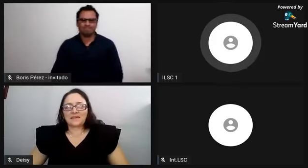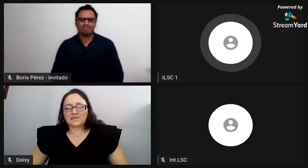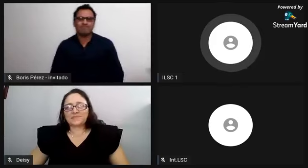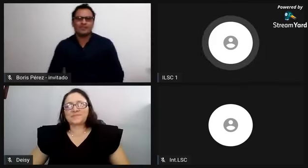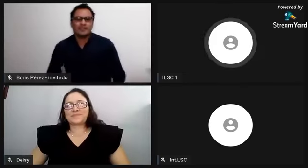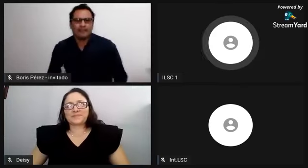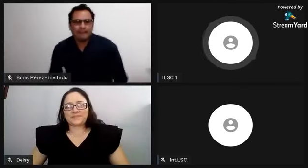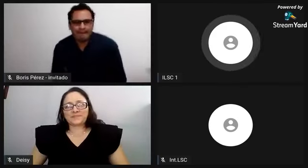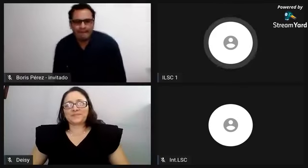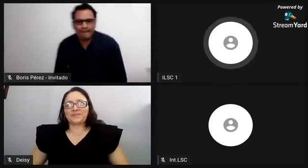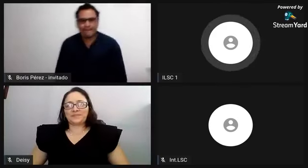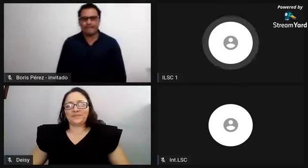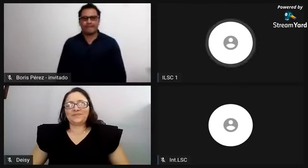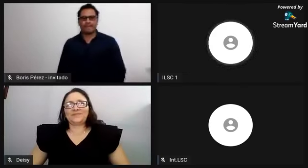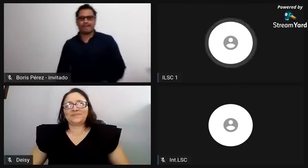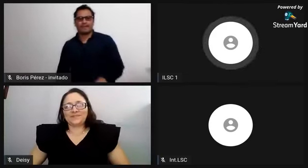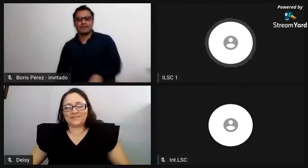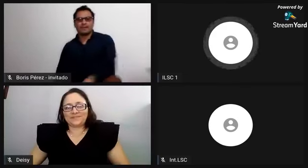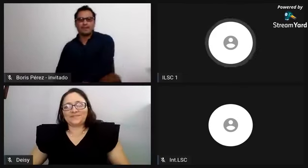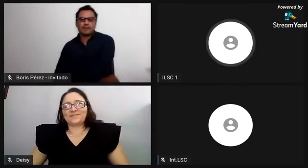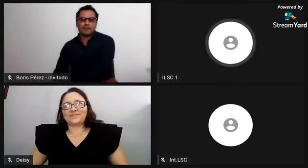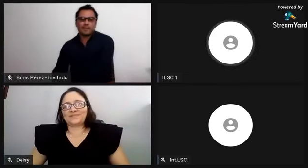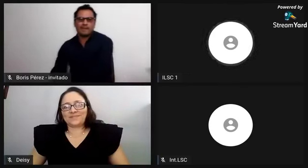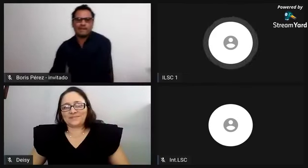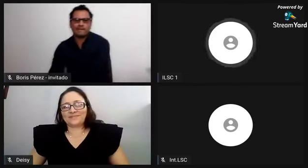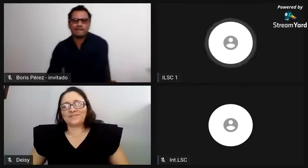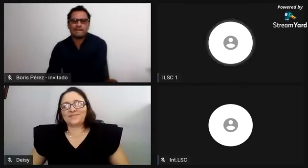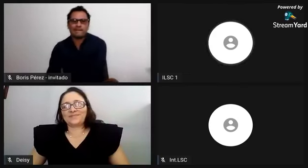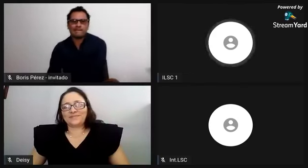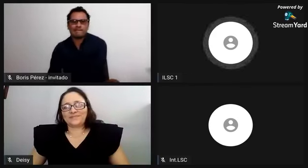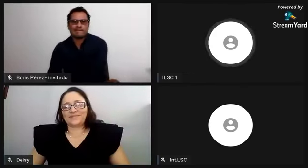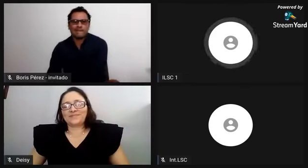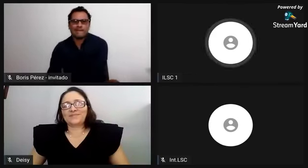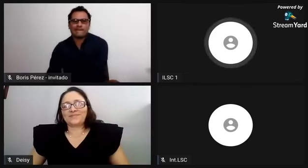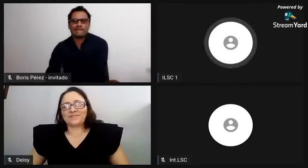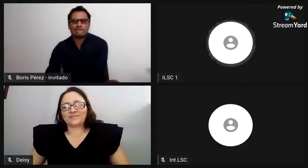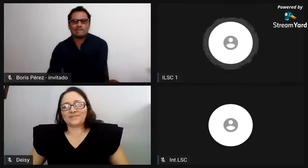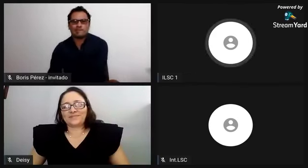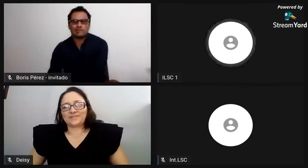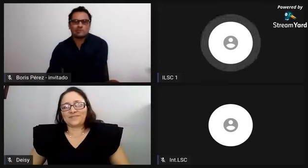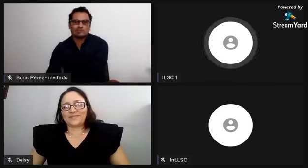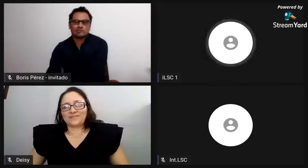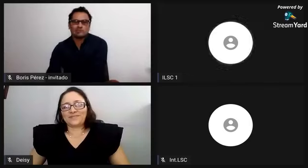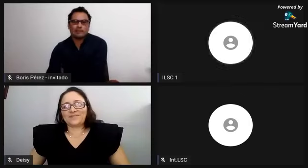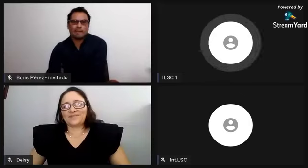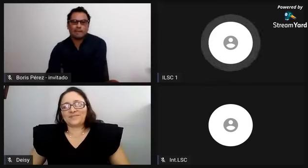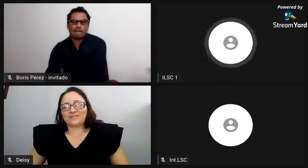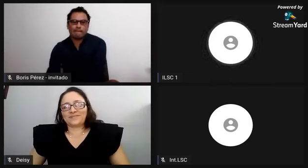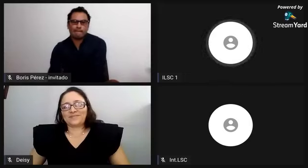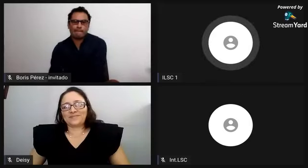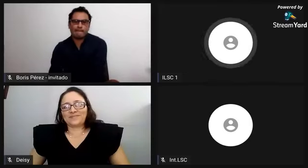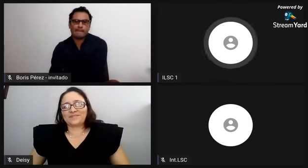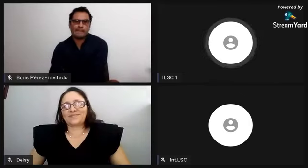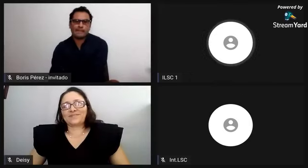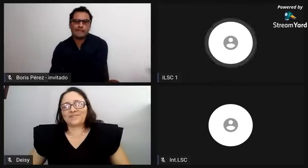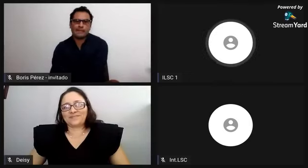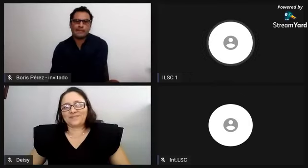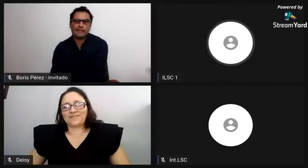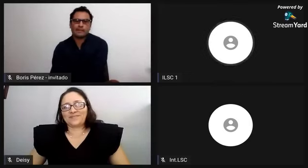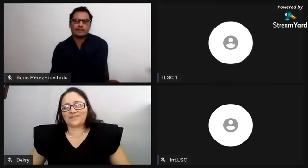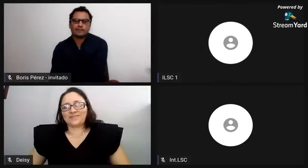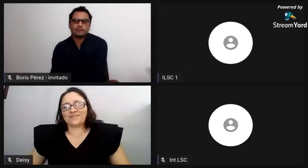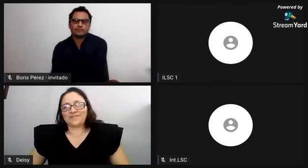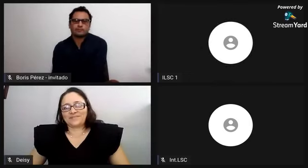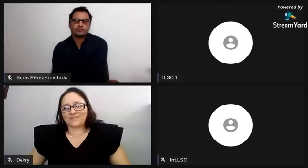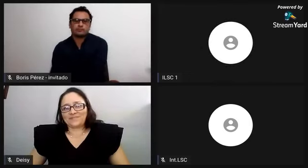Y obviamente pues Portugal consigue muchas riquezas desafortunadamente con la negociación de estas